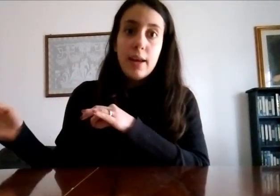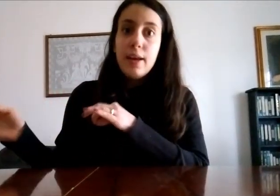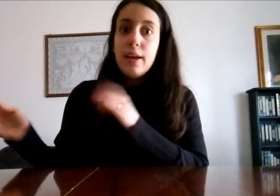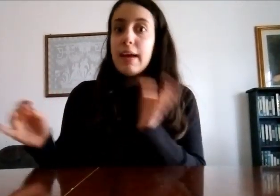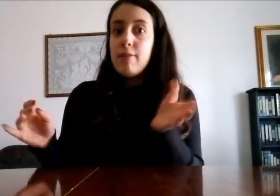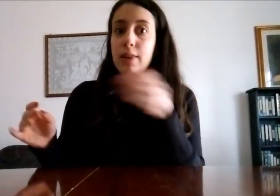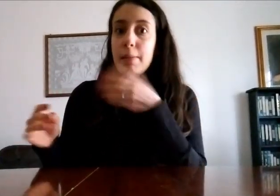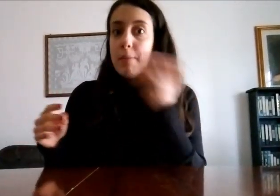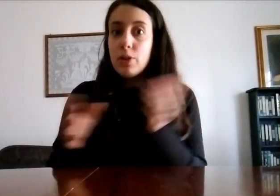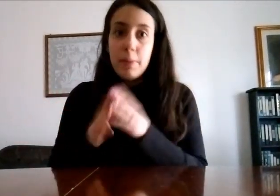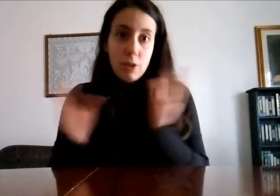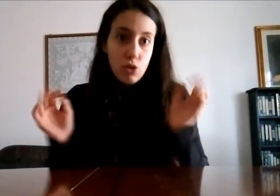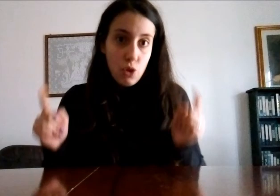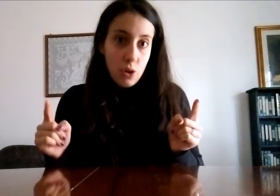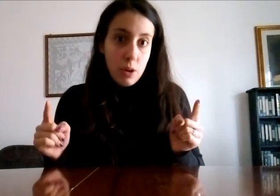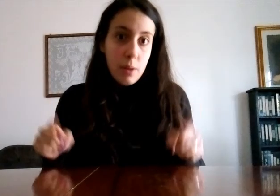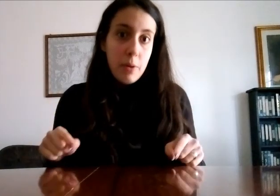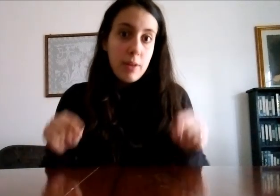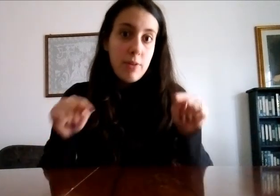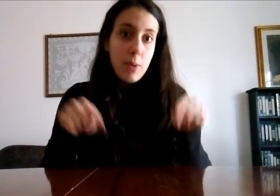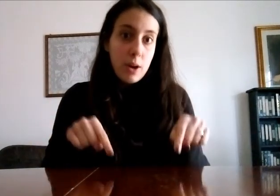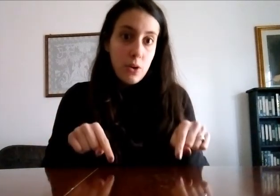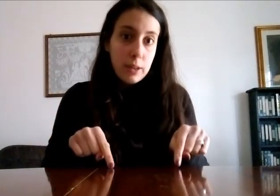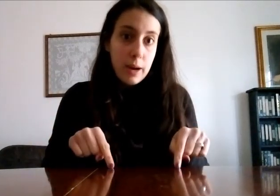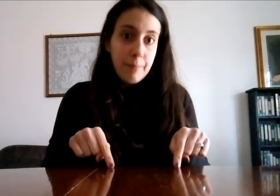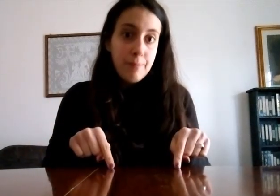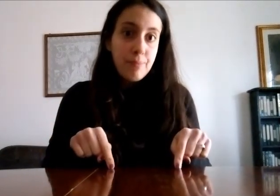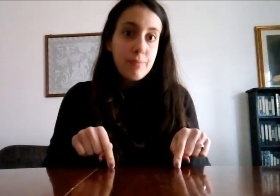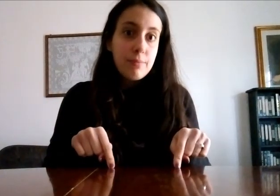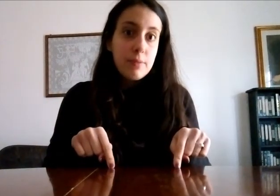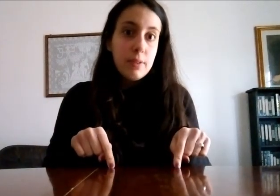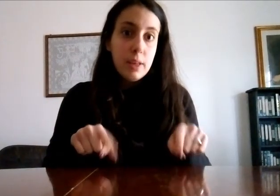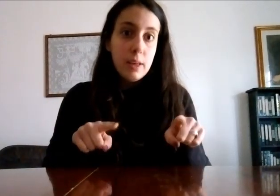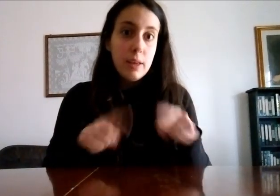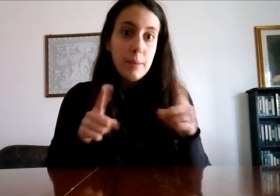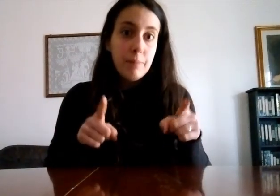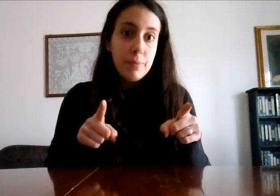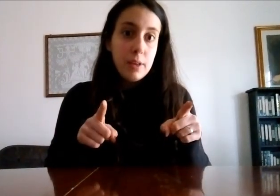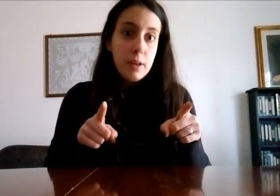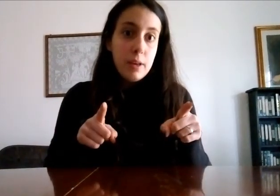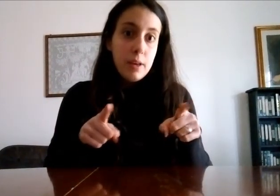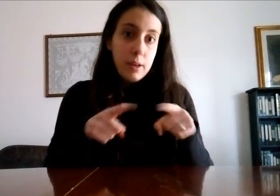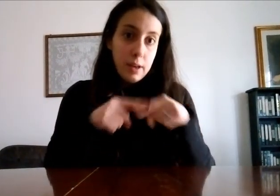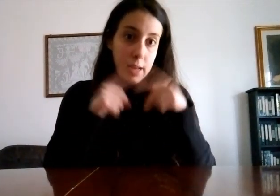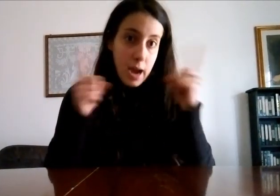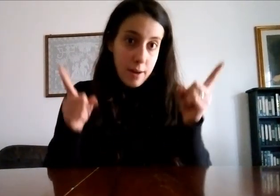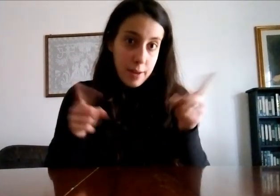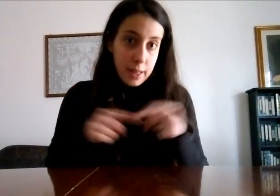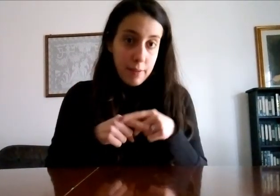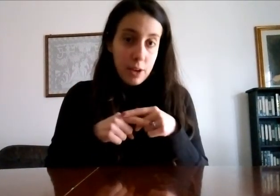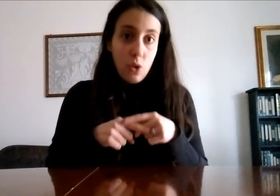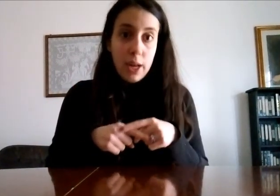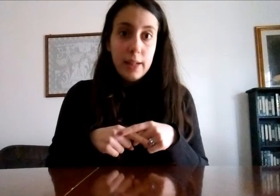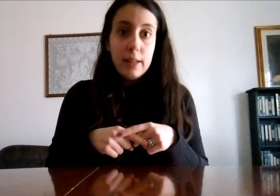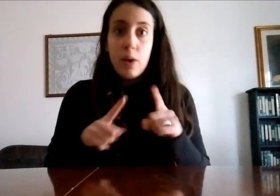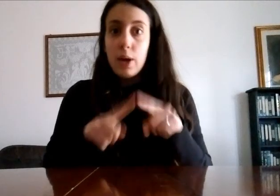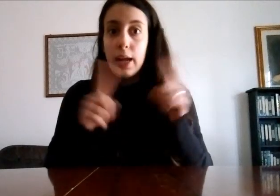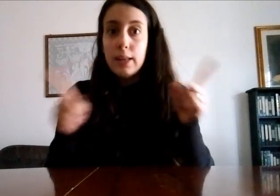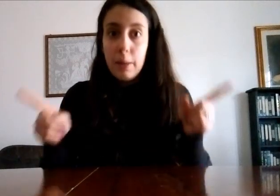che a volte mi morde per gioco però se fa qualcosa di grave tra virgolette a qualche altra